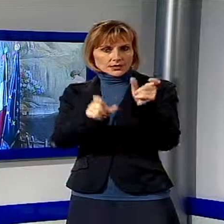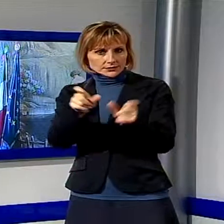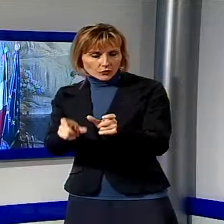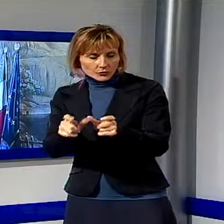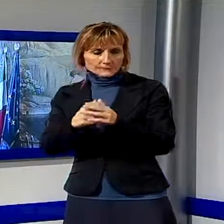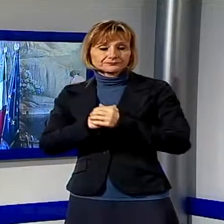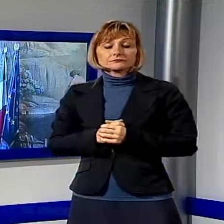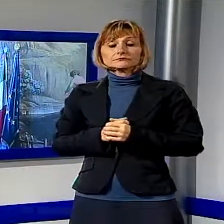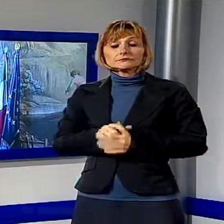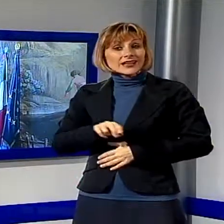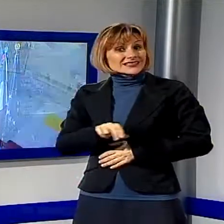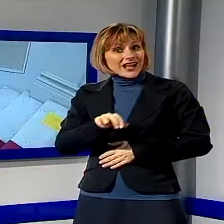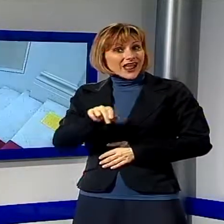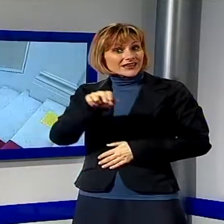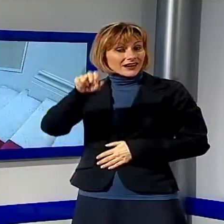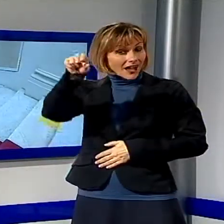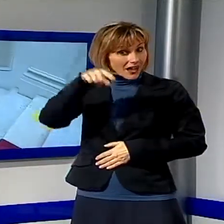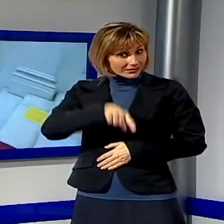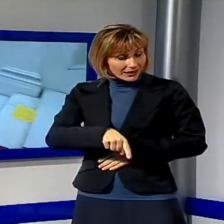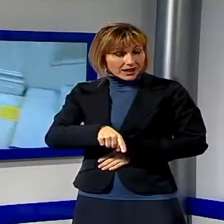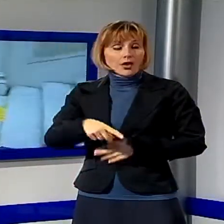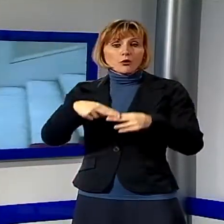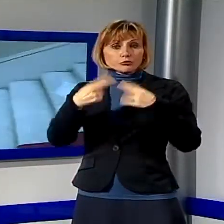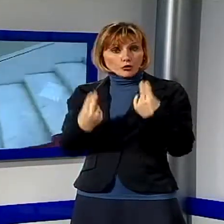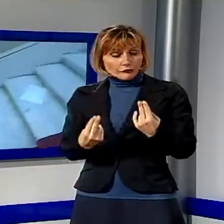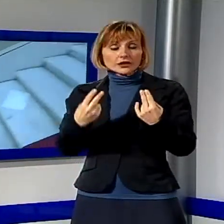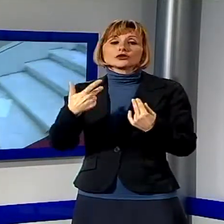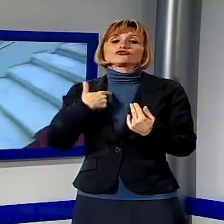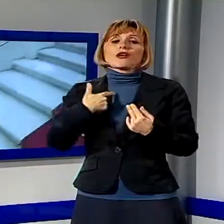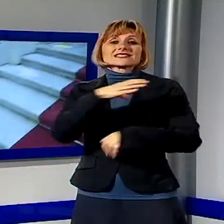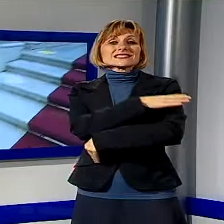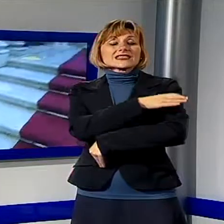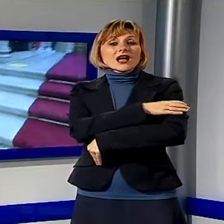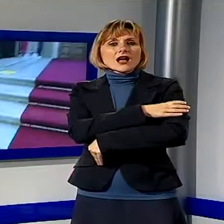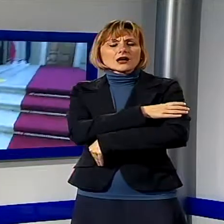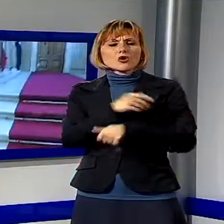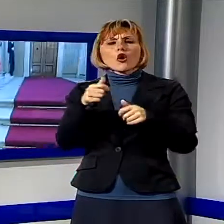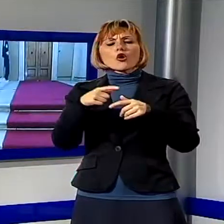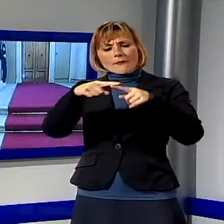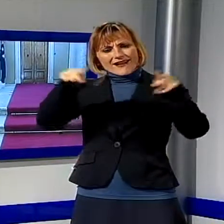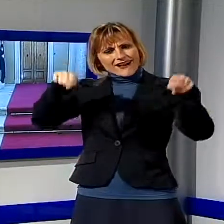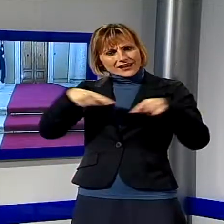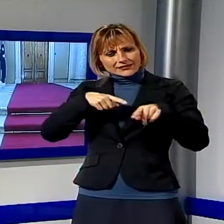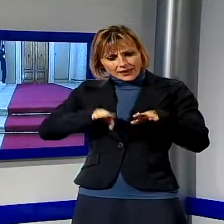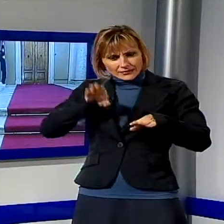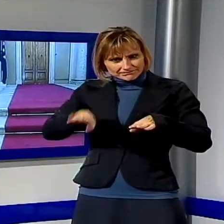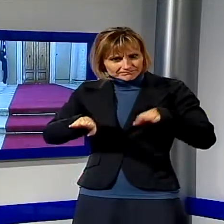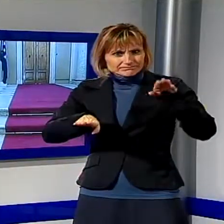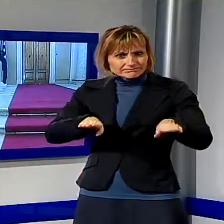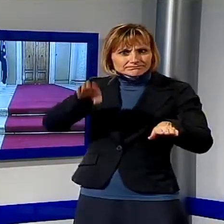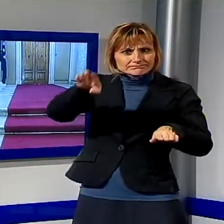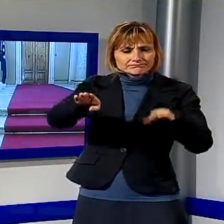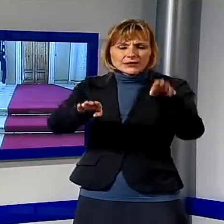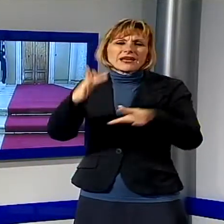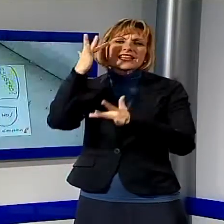Palazzo Ducale i sindacati hanno apposto una serie di cartelli che simboleggiavano il rischio dell'allontanamento dal territorio dei dipendenti e